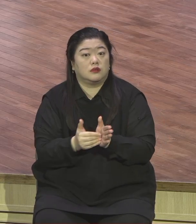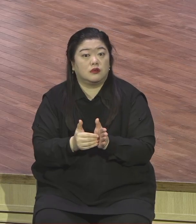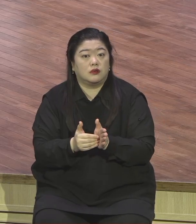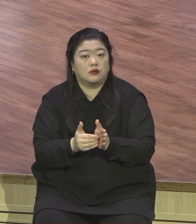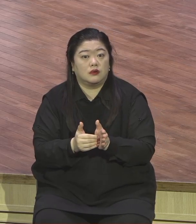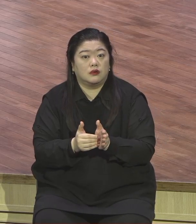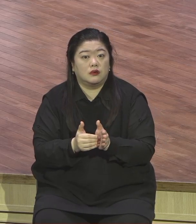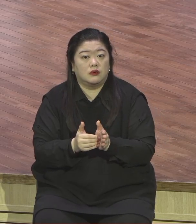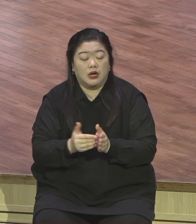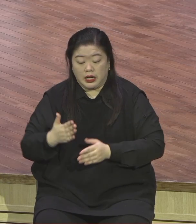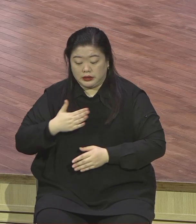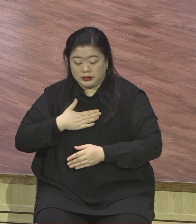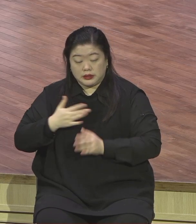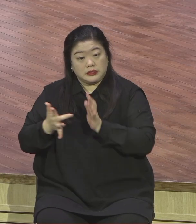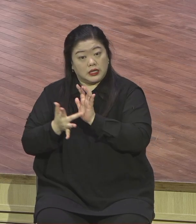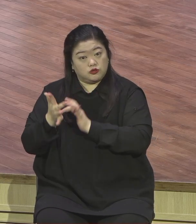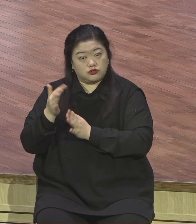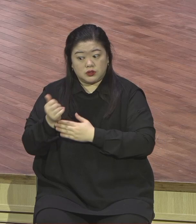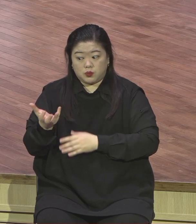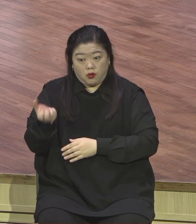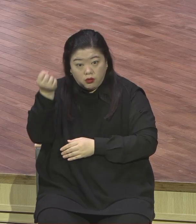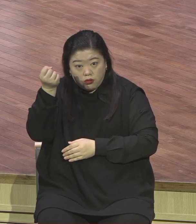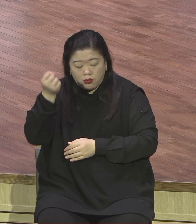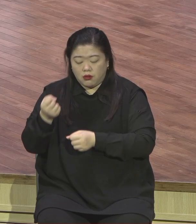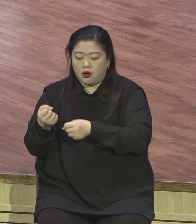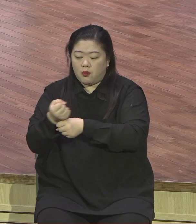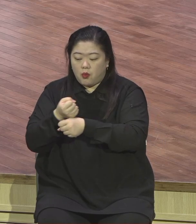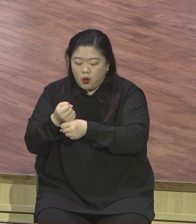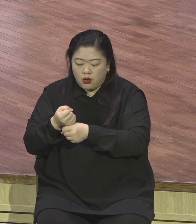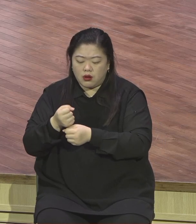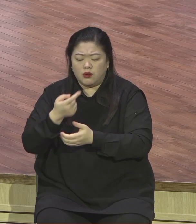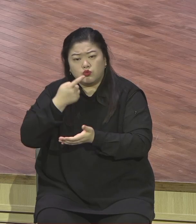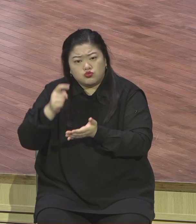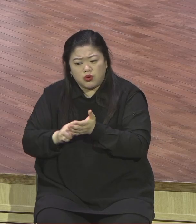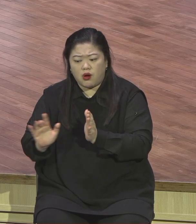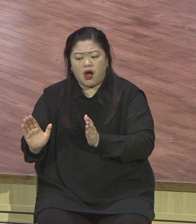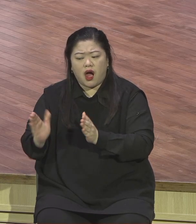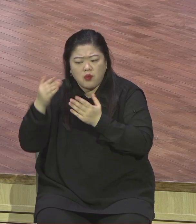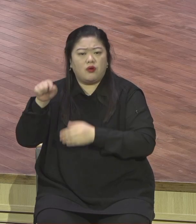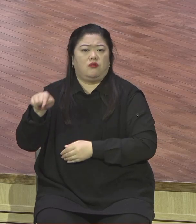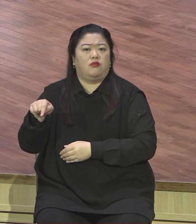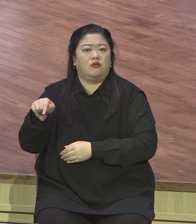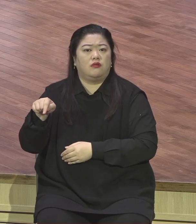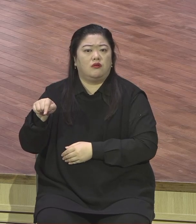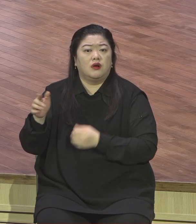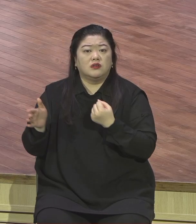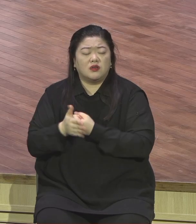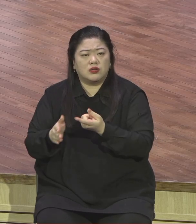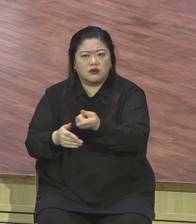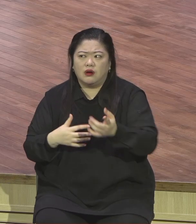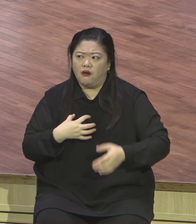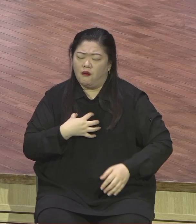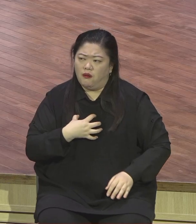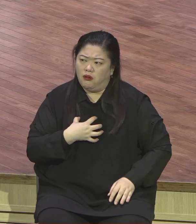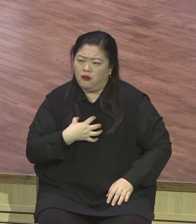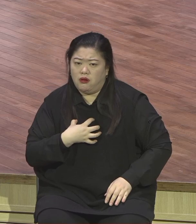가벼움이라 분명히 말씀이였어요. 그래서 직분 맡은 모든 청지기들은 하나님께